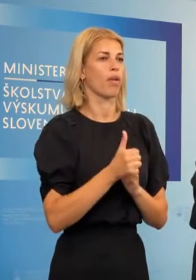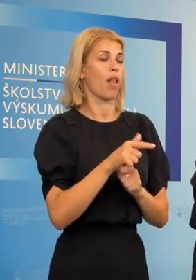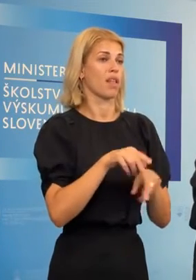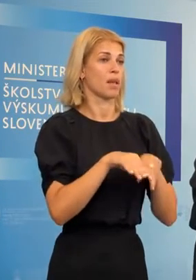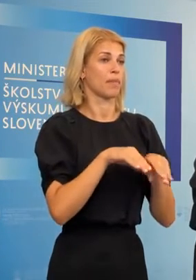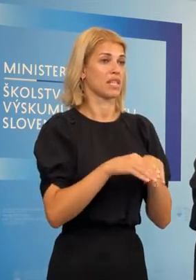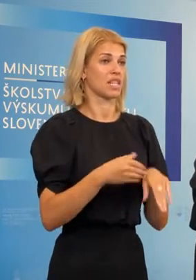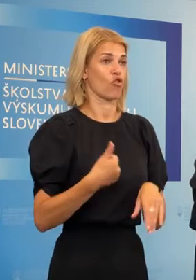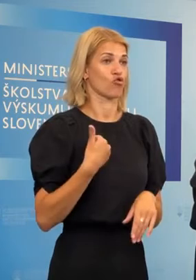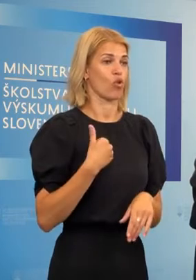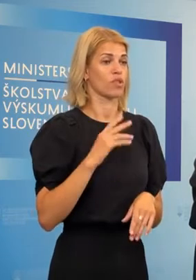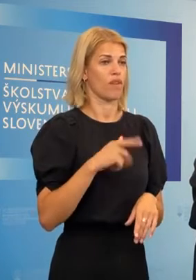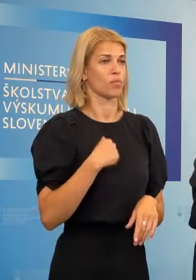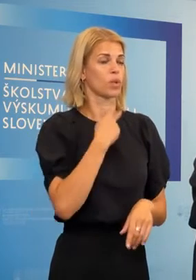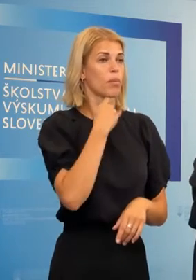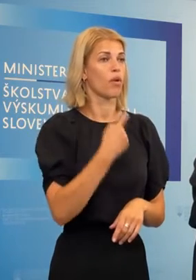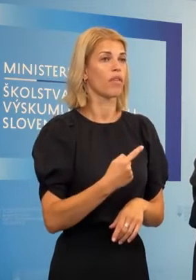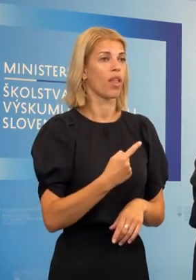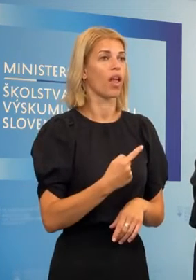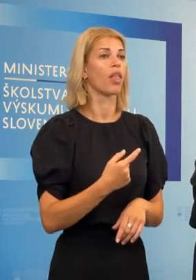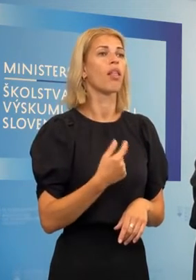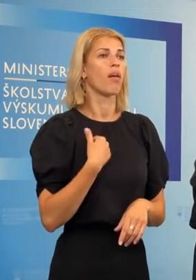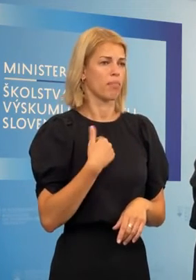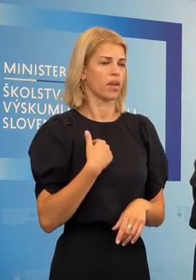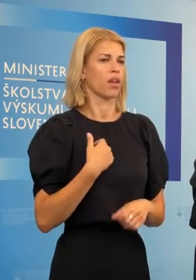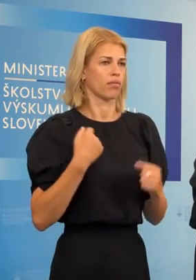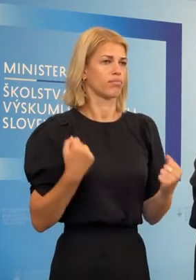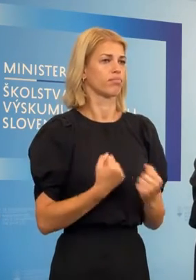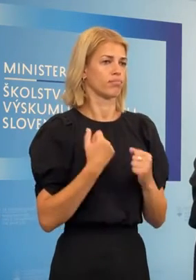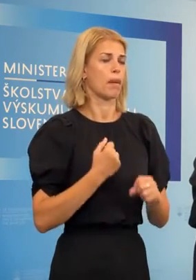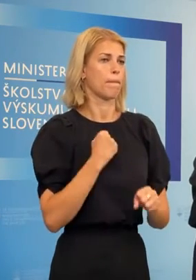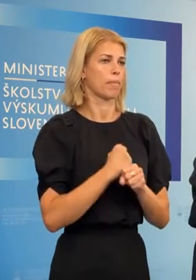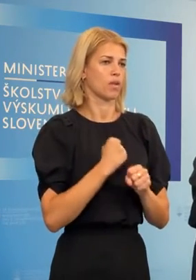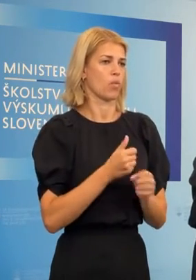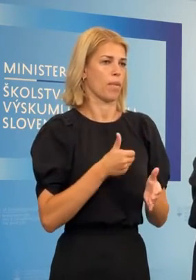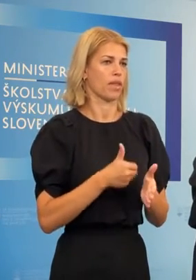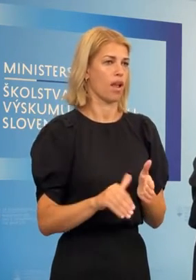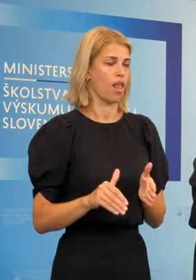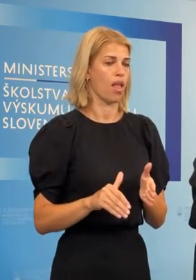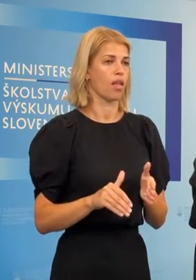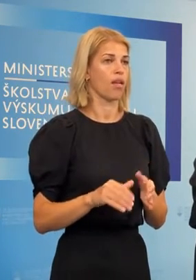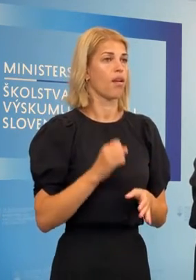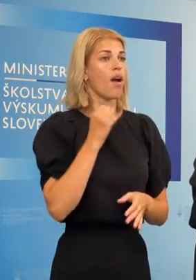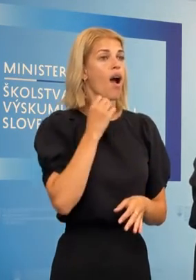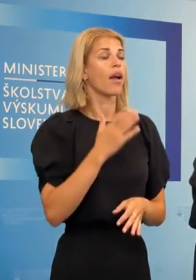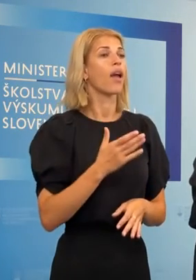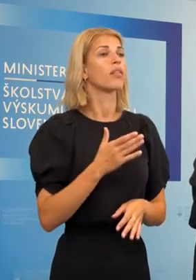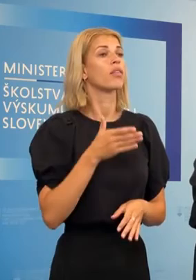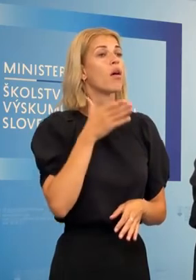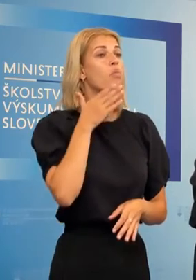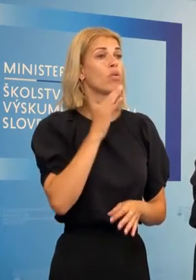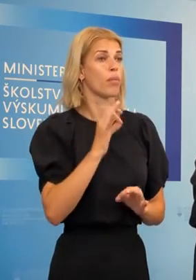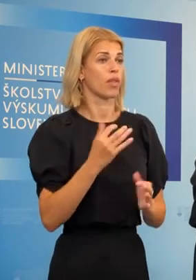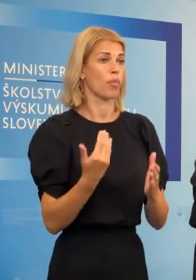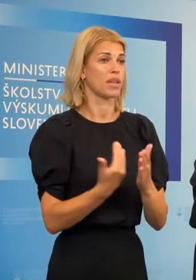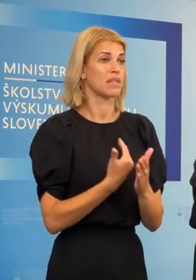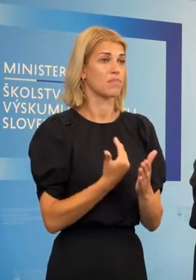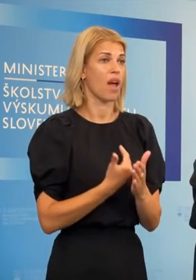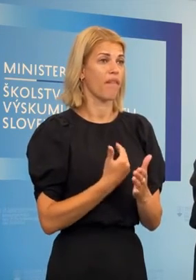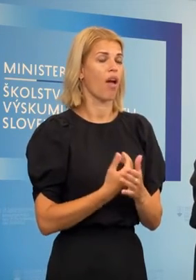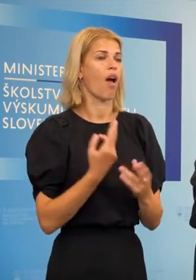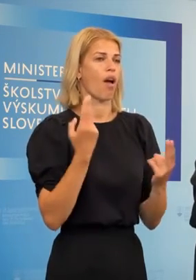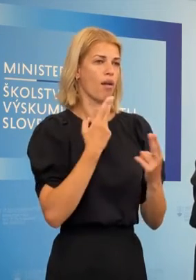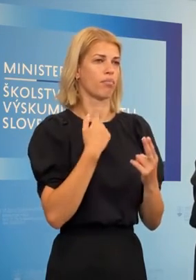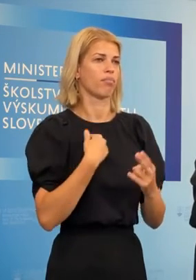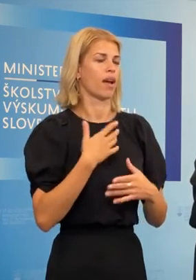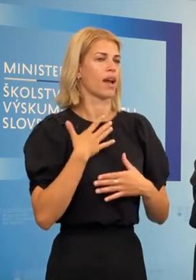musím povedať, že nepoľavujeme, pracujeme ďalej. A v momente, keď budeme mať dobre vzprávy, ďalšie, tak